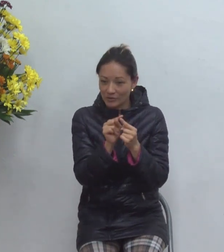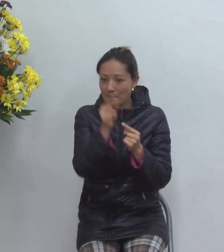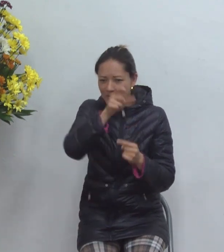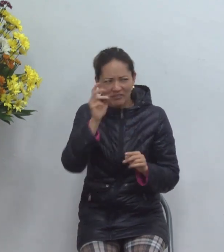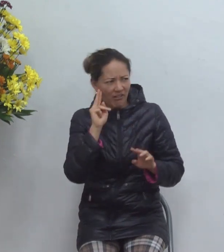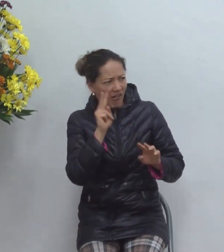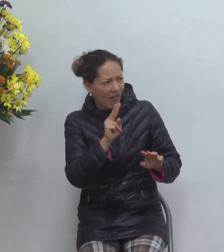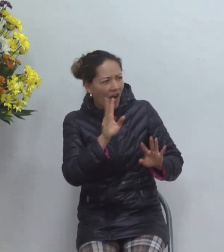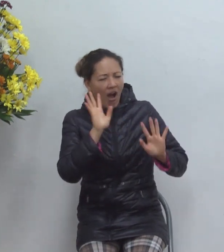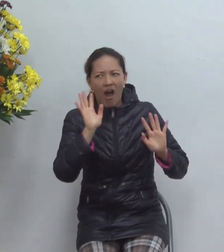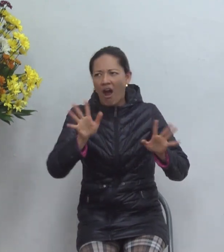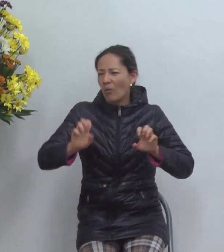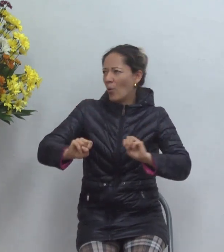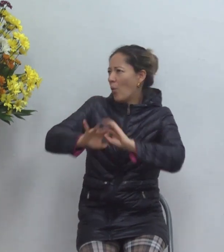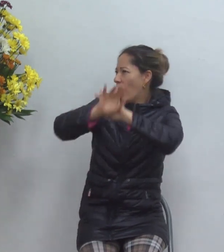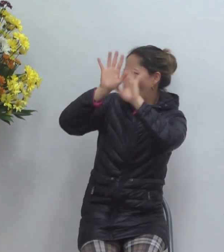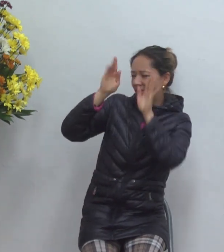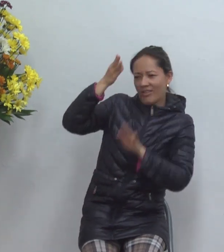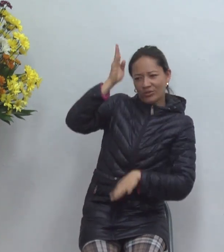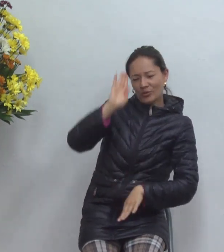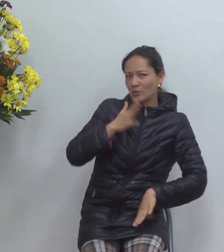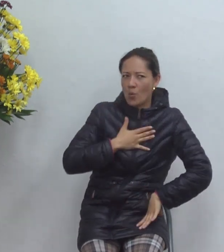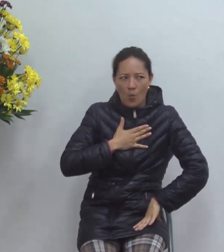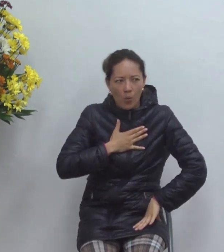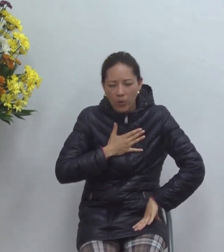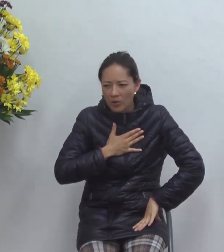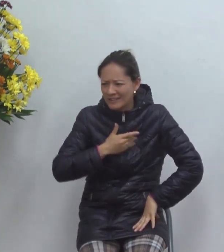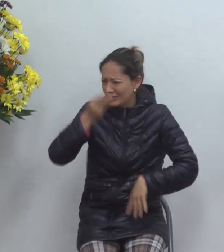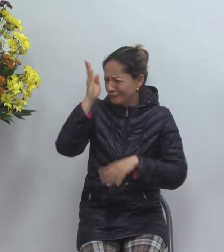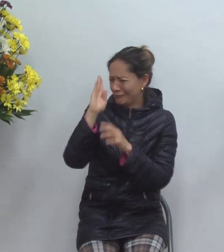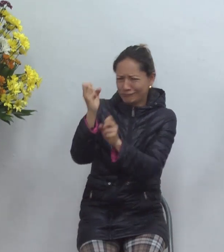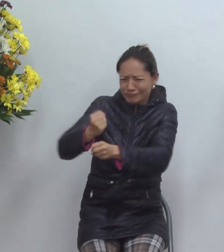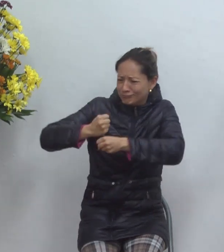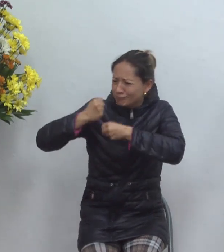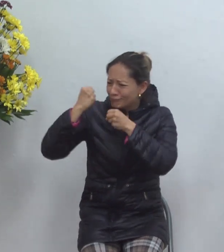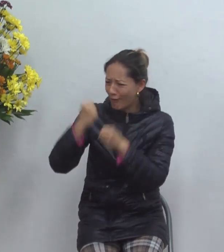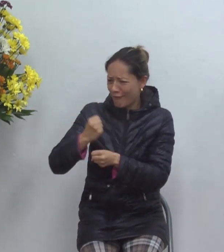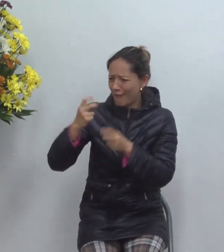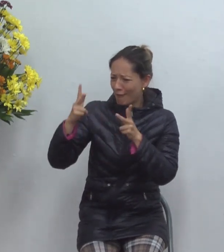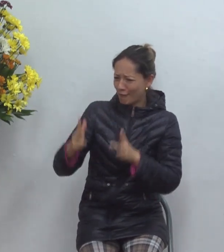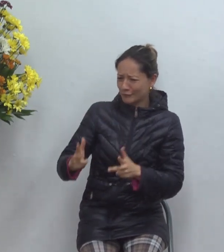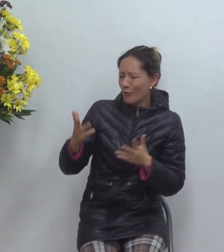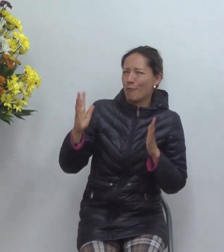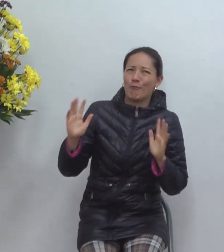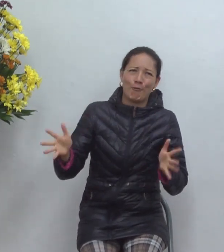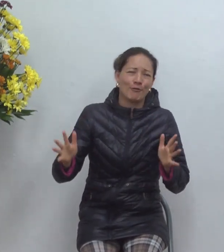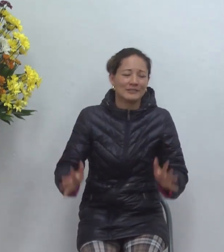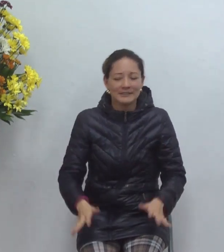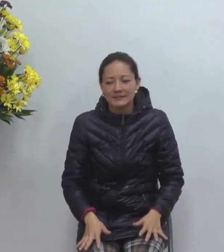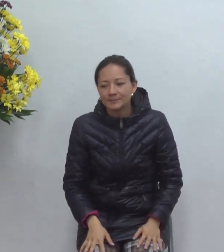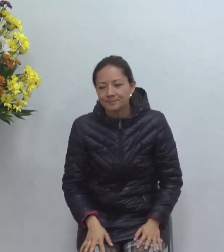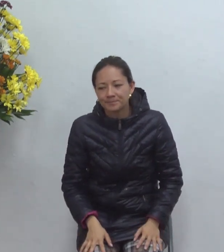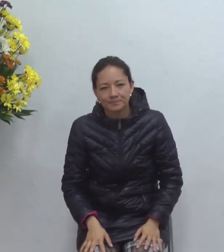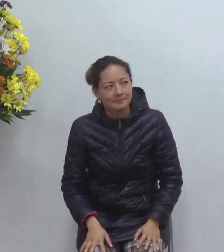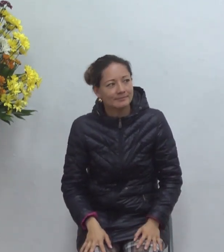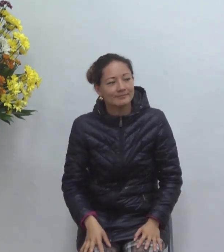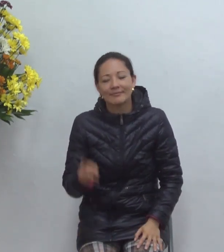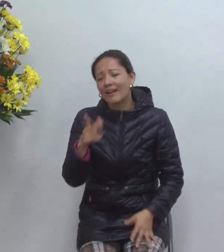gloria a Dios Dios tan poderoso tan y saben que es el anhelo ese es el